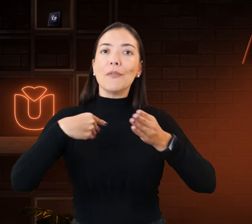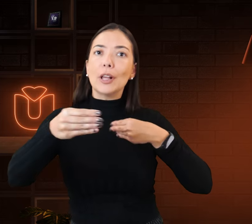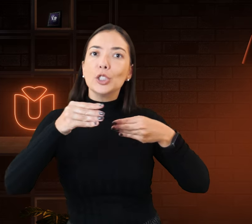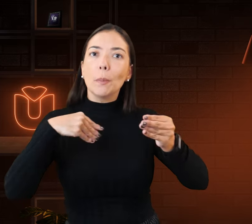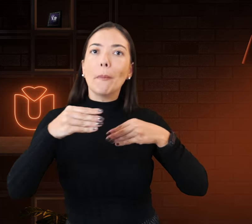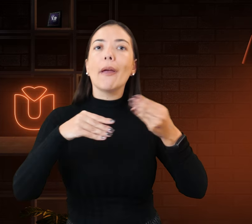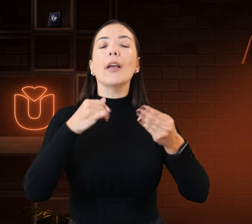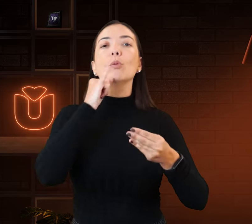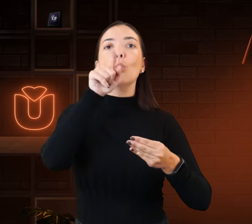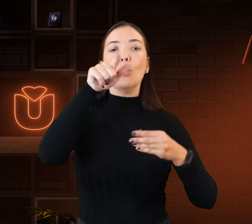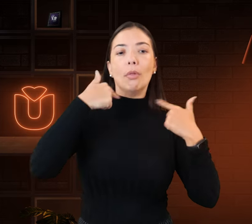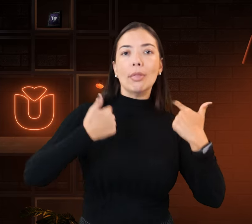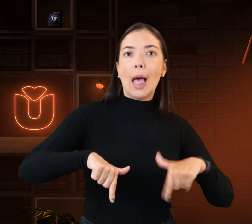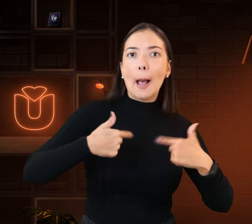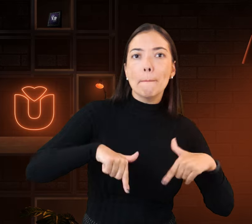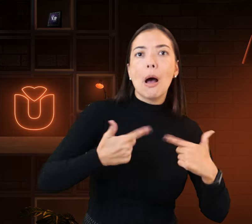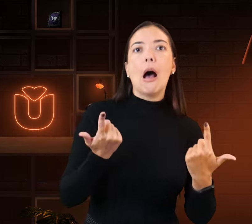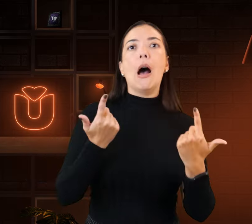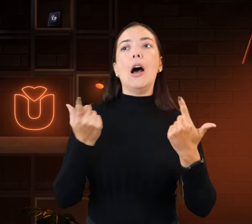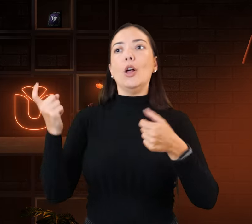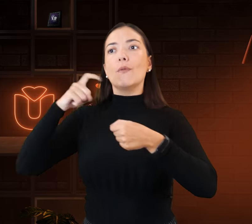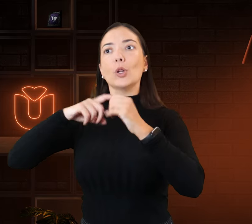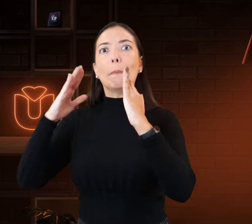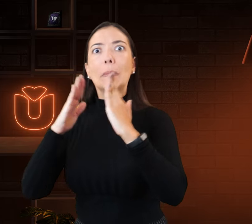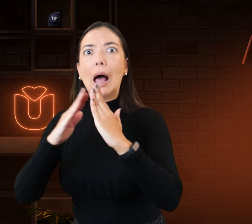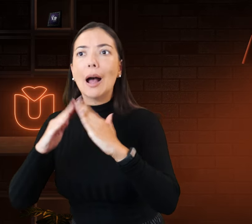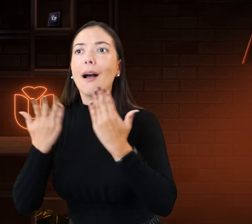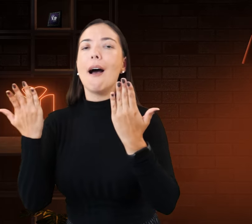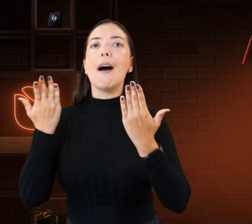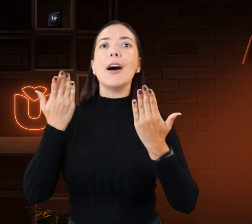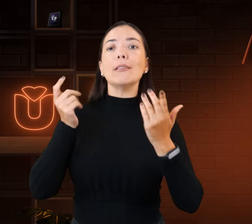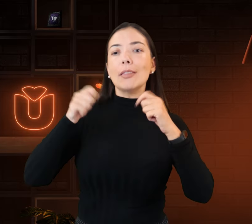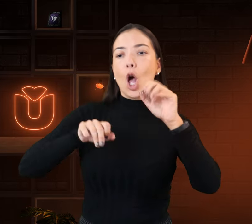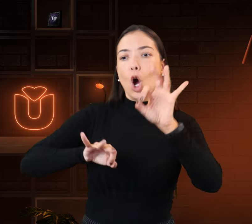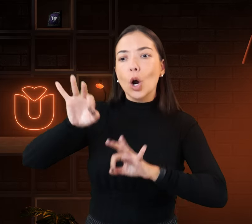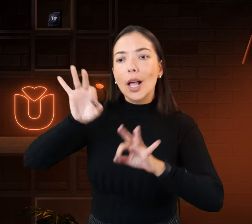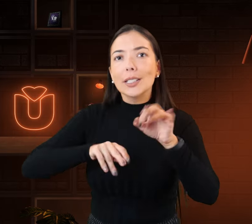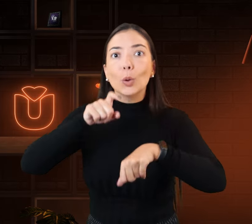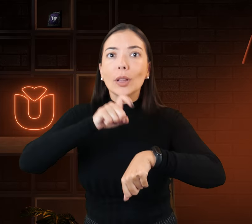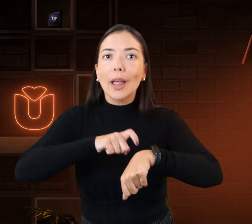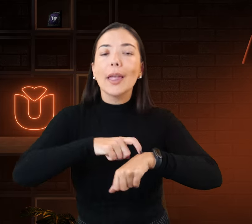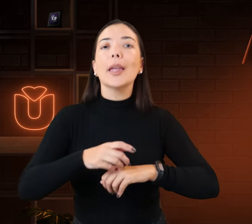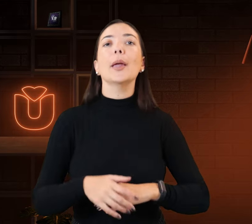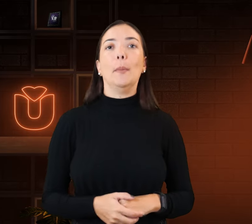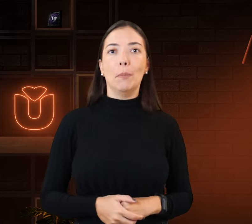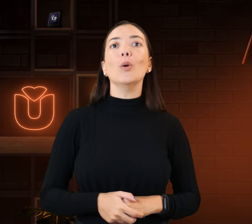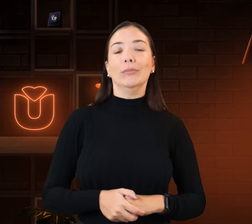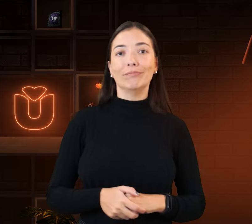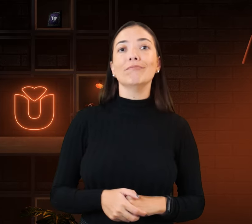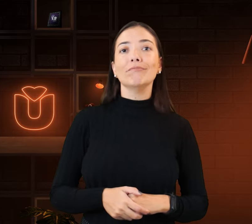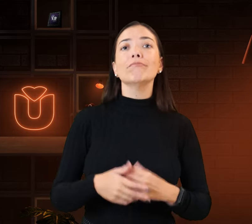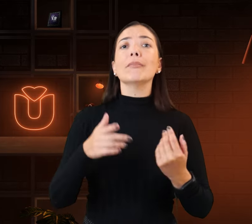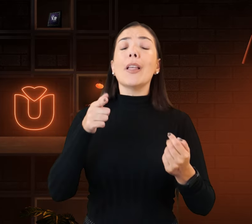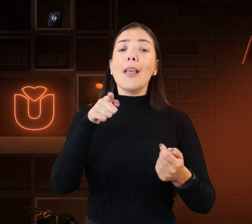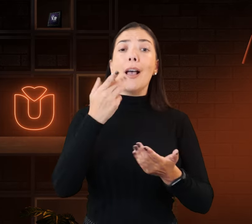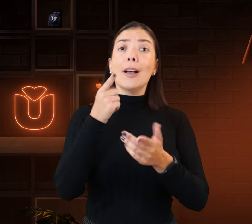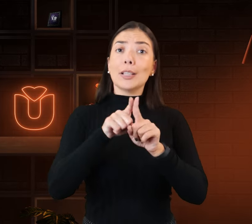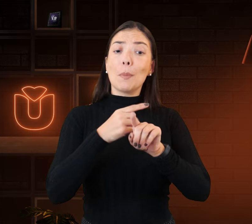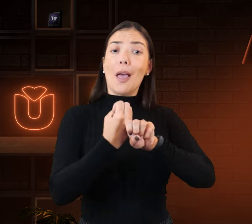flexível de conciliar estudo e trabalho. Porque a gente escolhe os nossos horários. Também no ensino